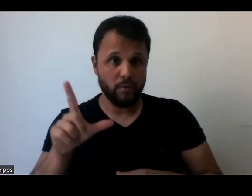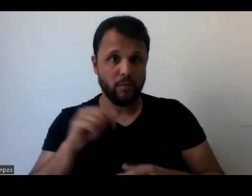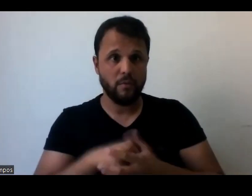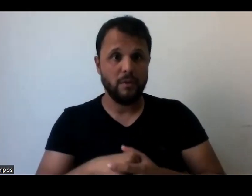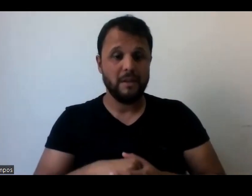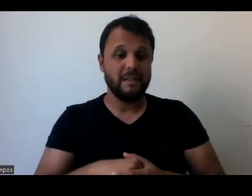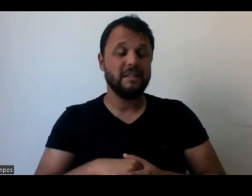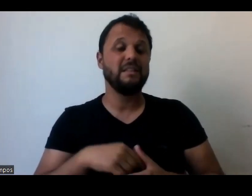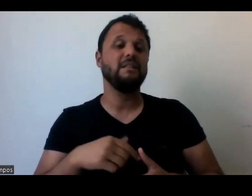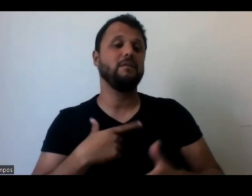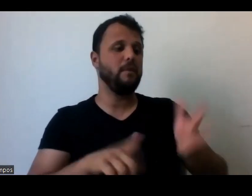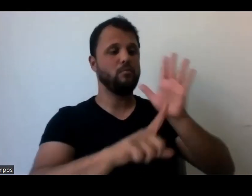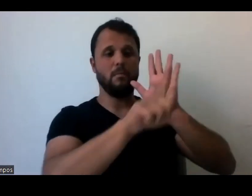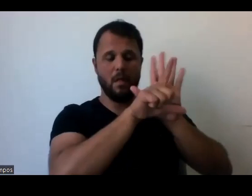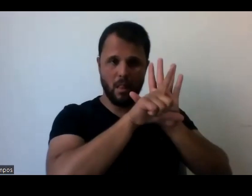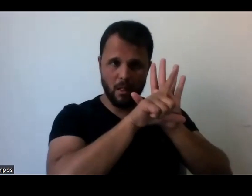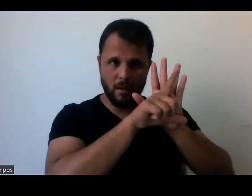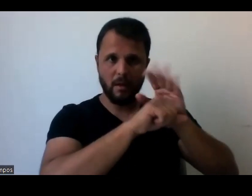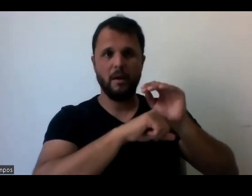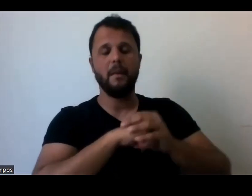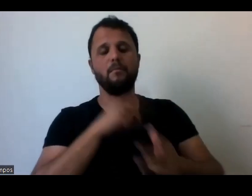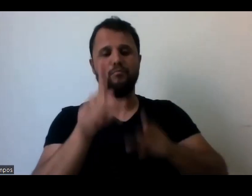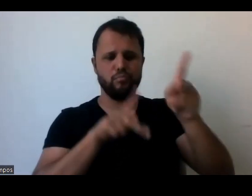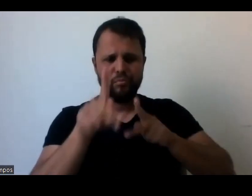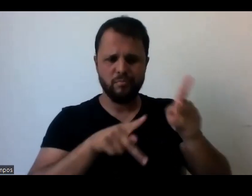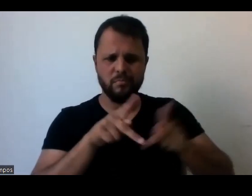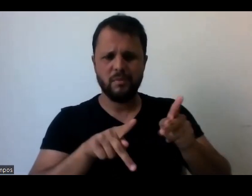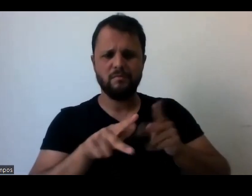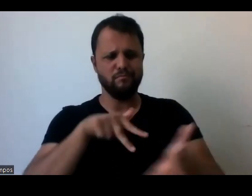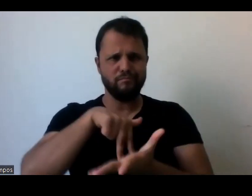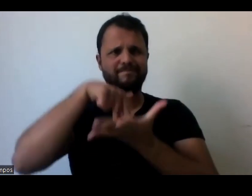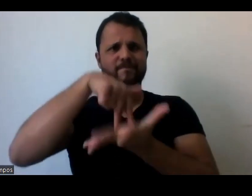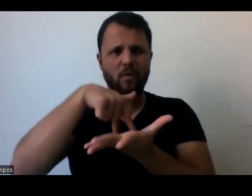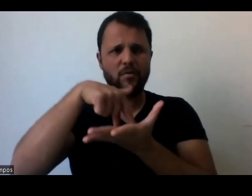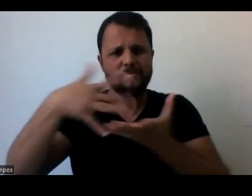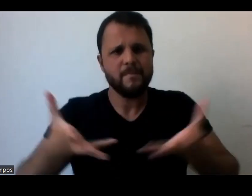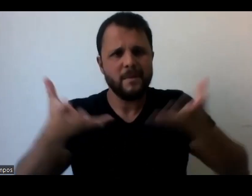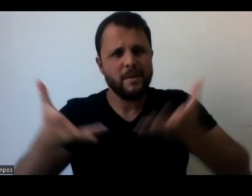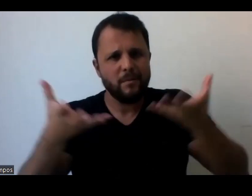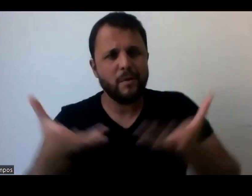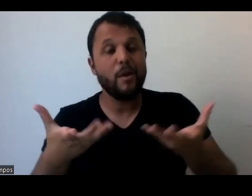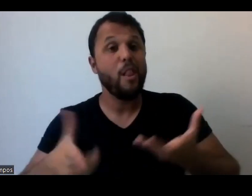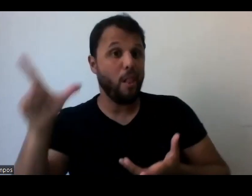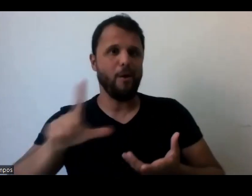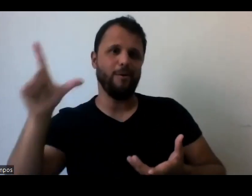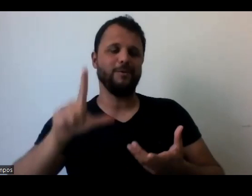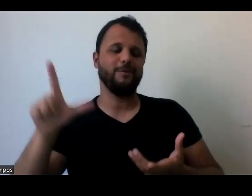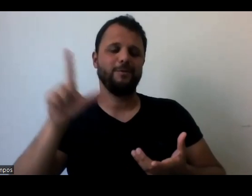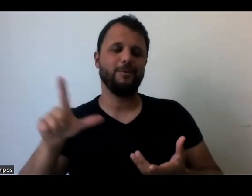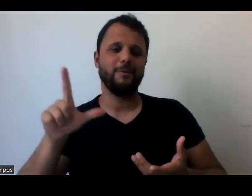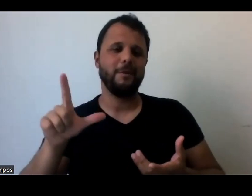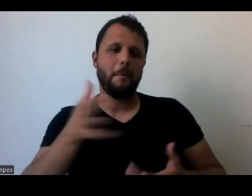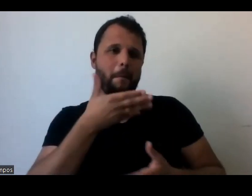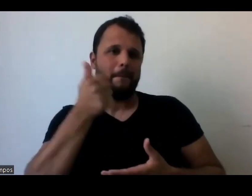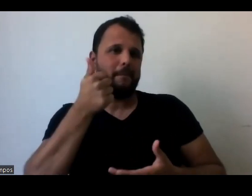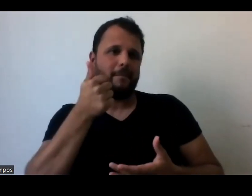pública firme, incentivando, é claro que teria mais respaldo. Então, eu sinto